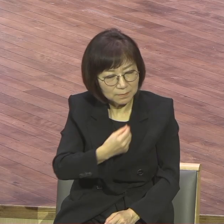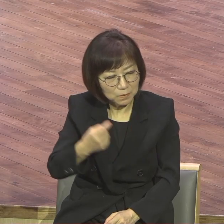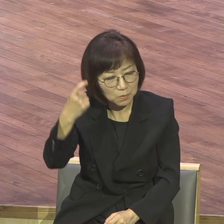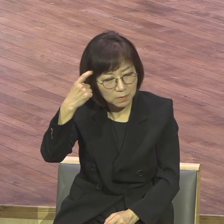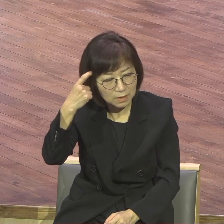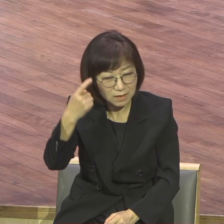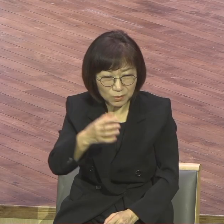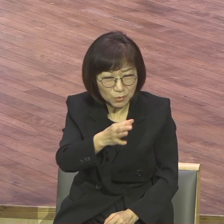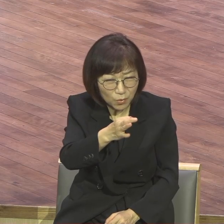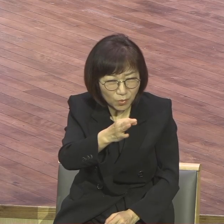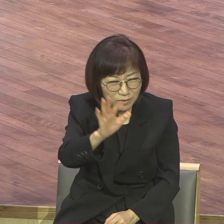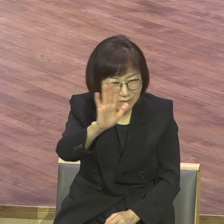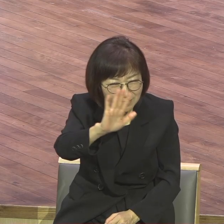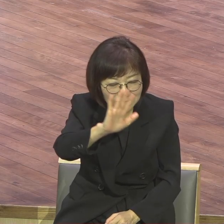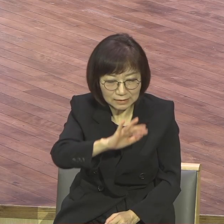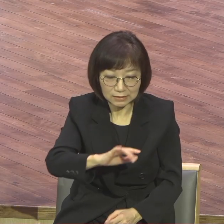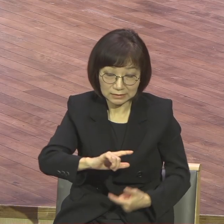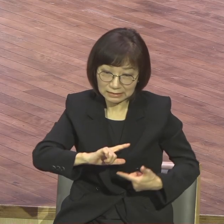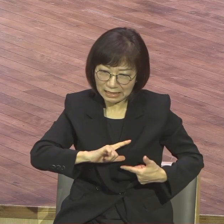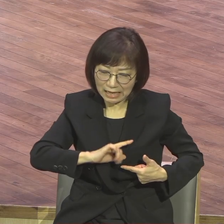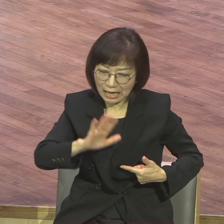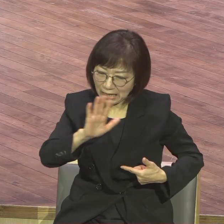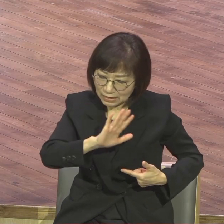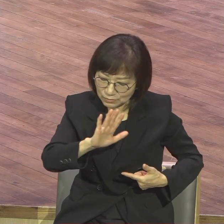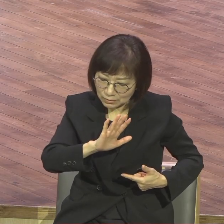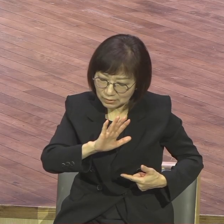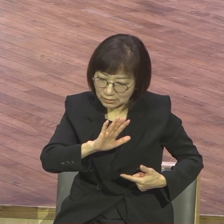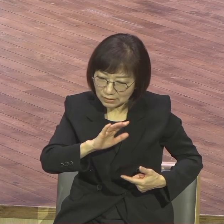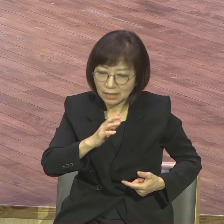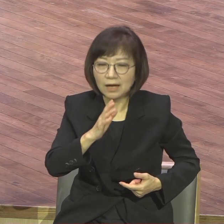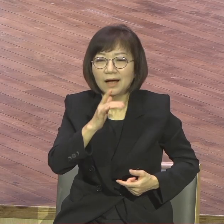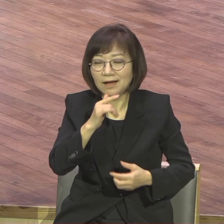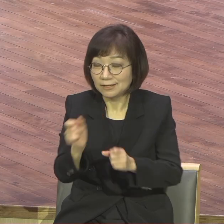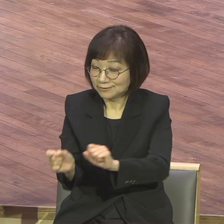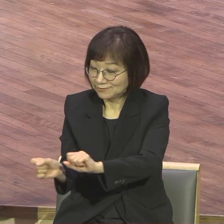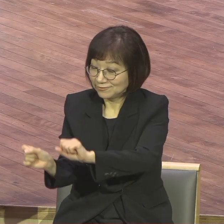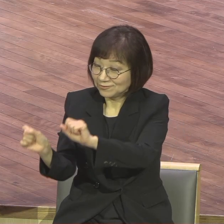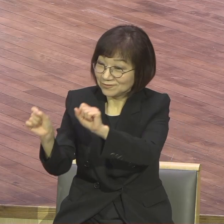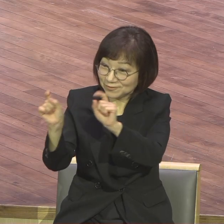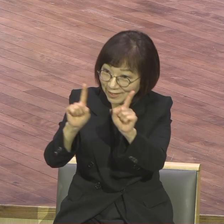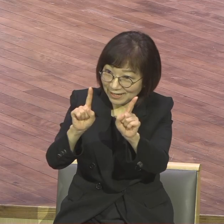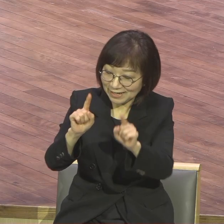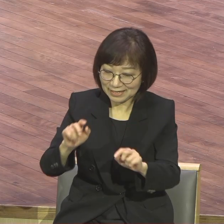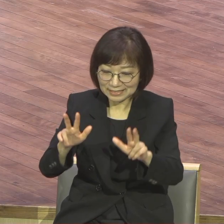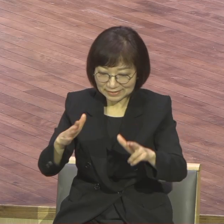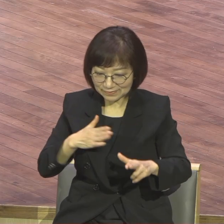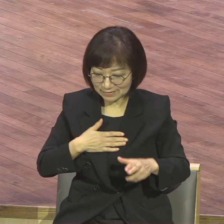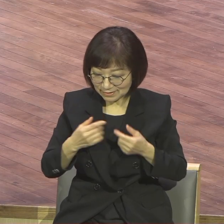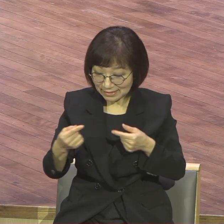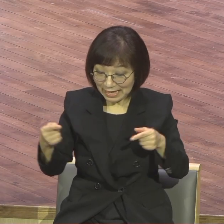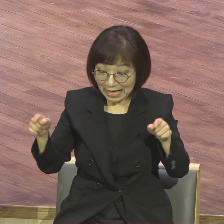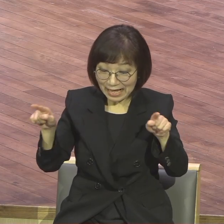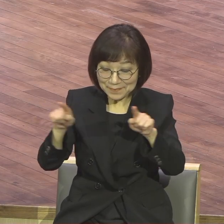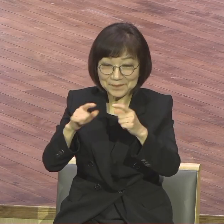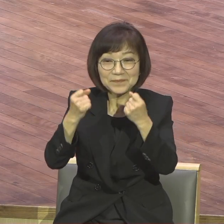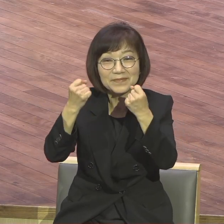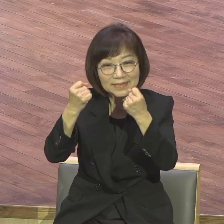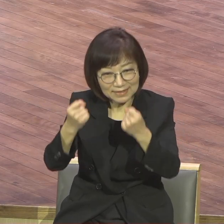부활하셔서 지금 자기와 함께 계시는 그 예수